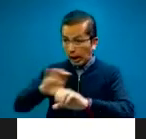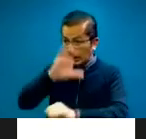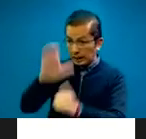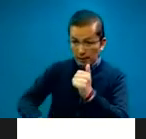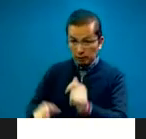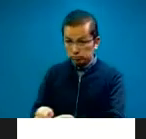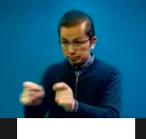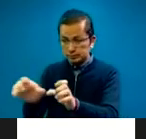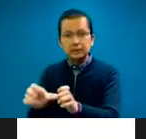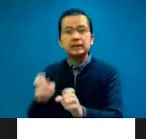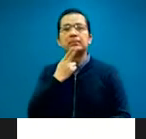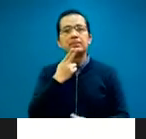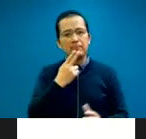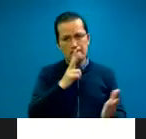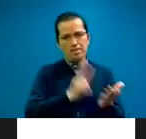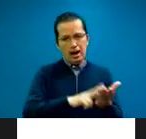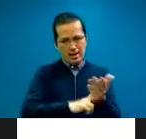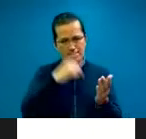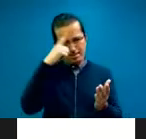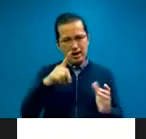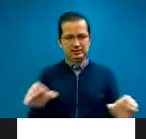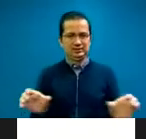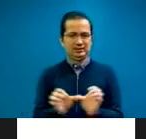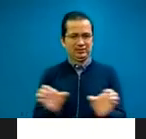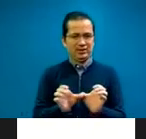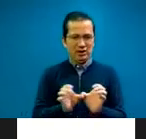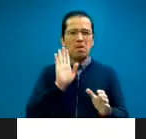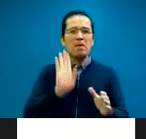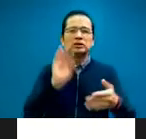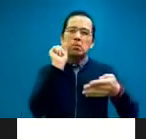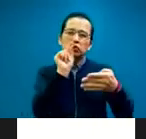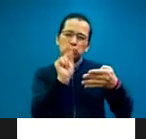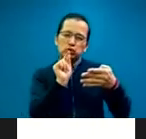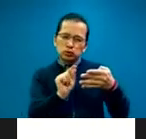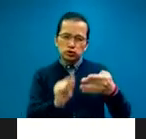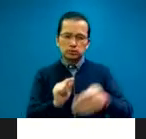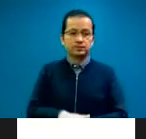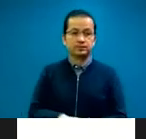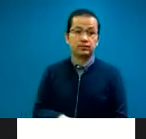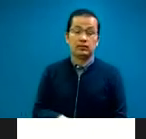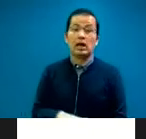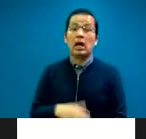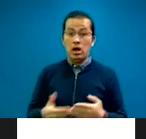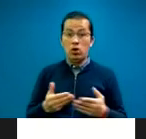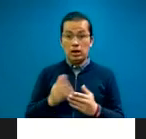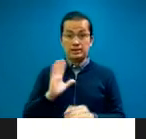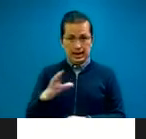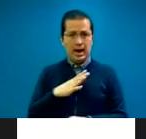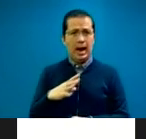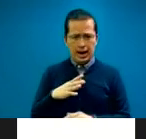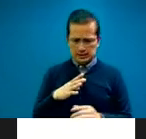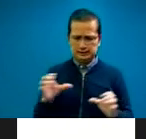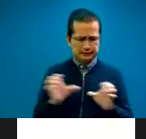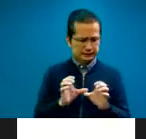actualmente y gracias a que ya existe la certificación formal de intérpretes en el área